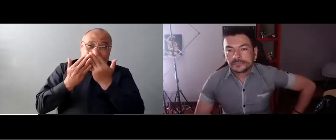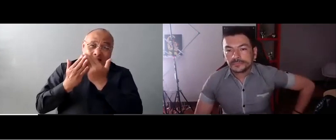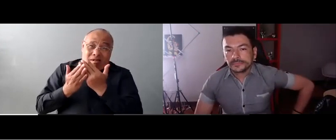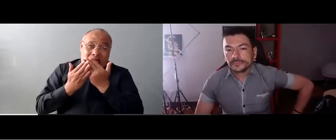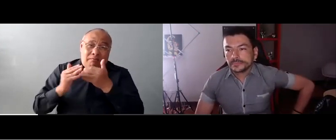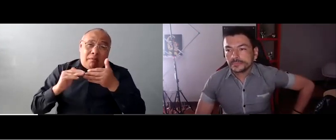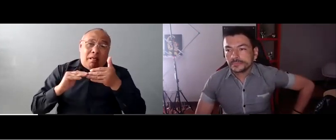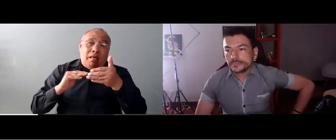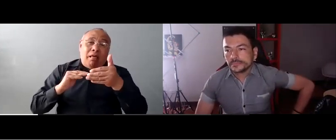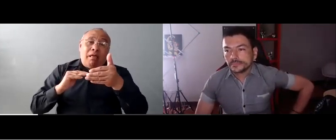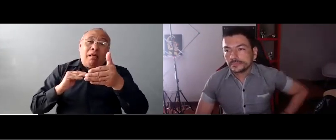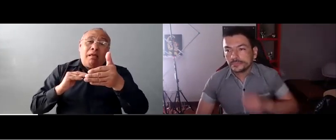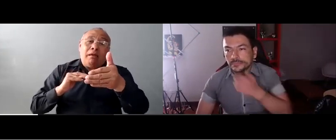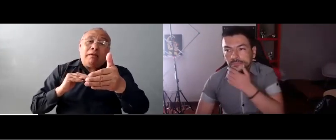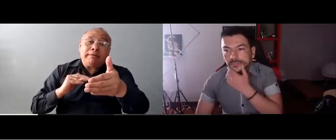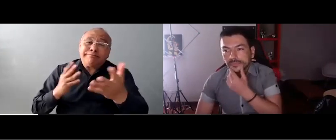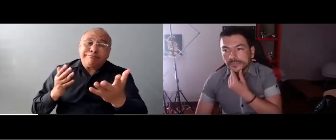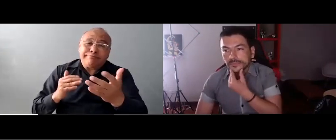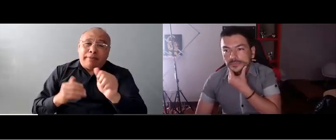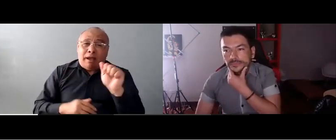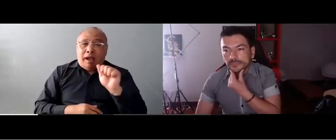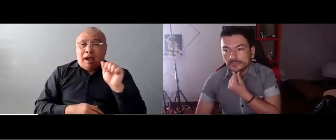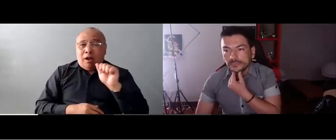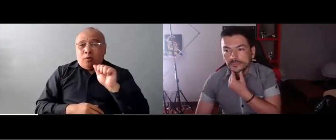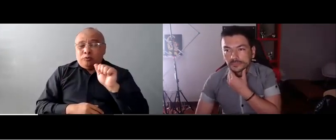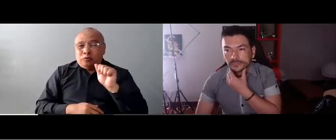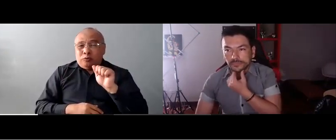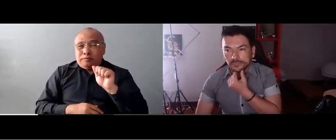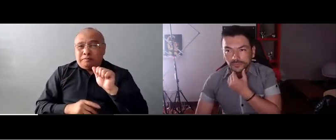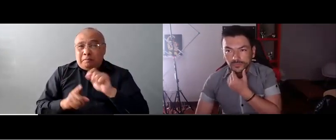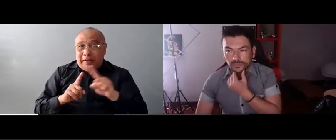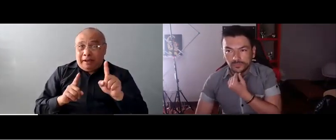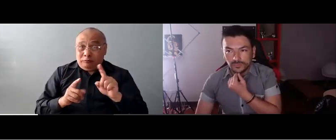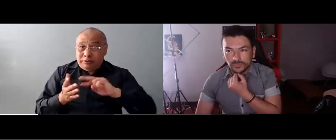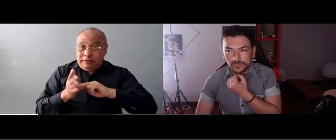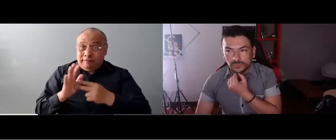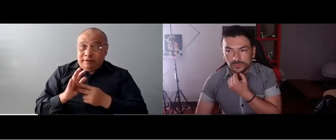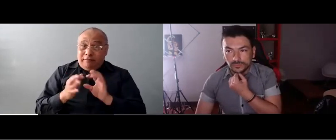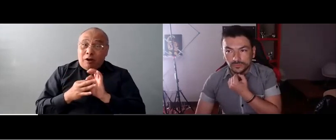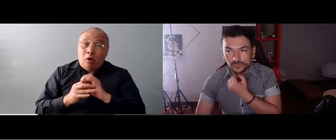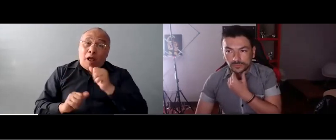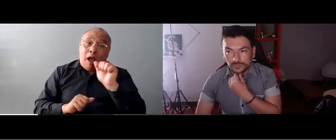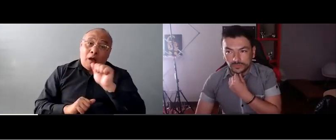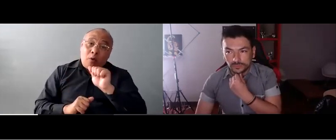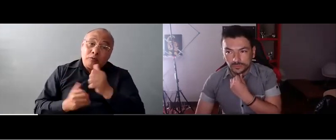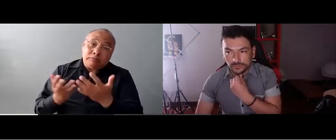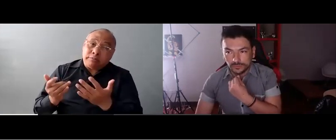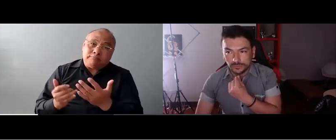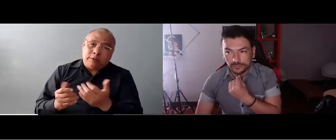Eso es. Entonces, estos estudios de las universidades van a continuar hasta agosto.